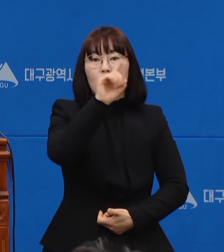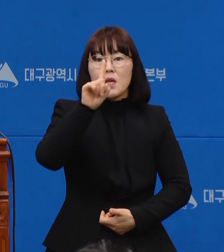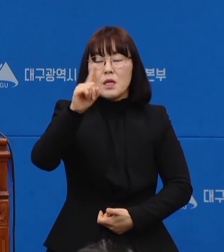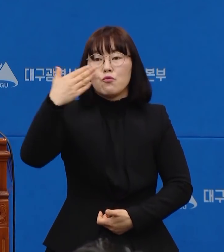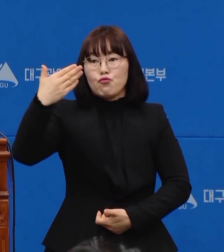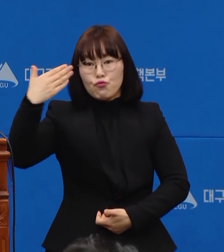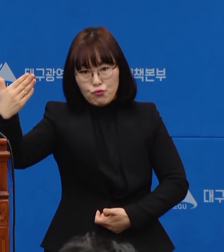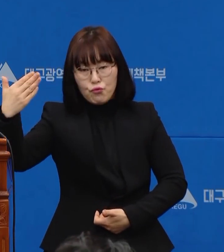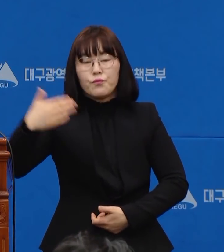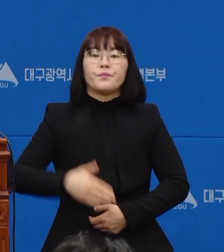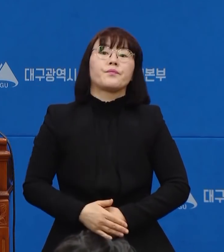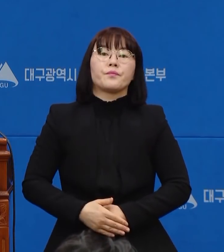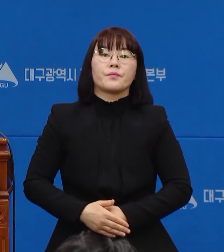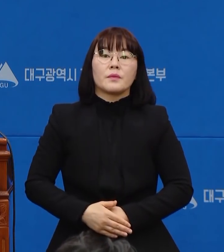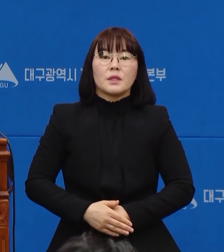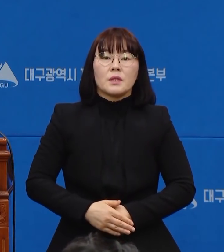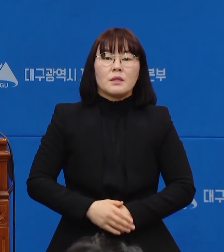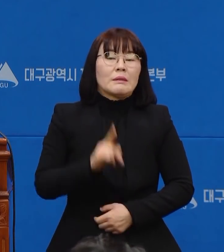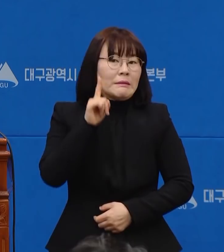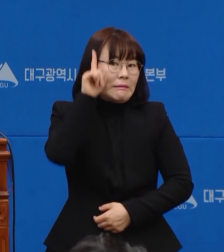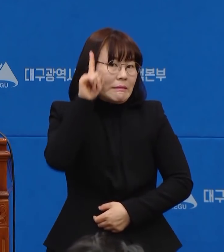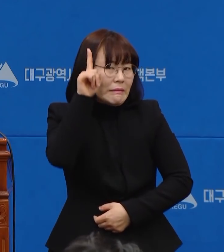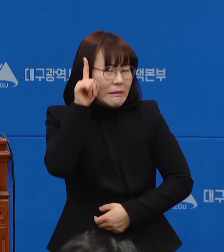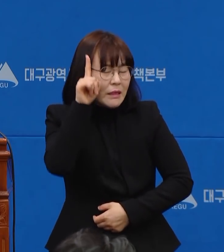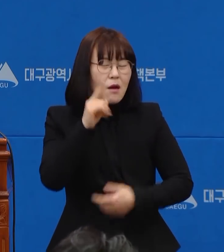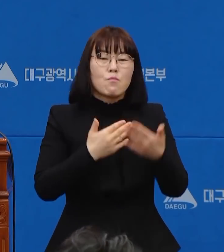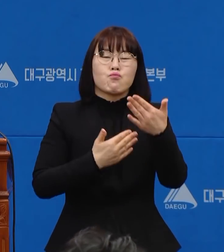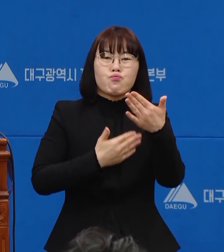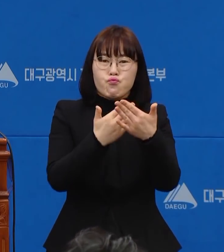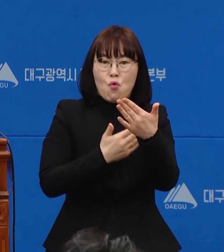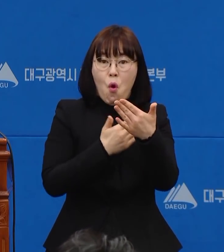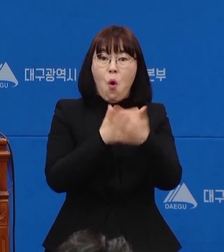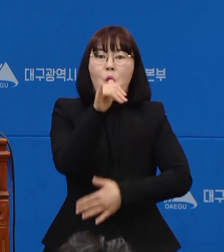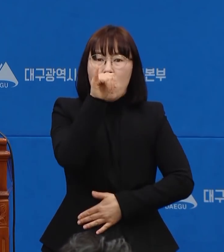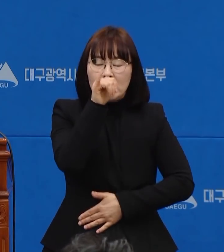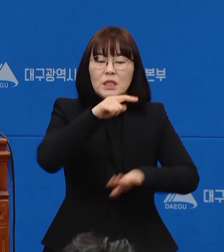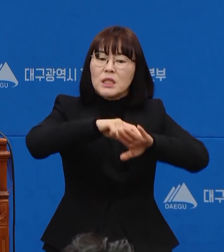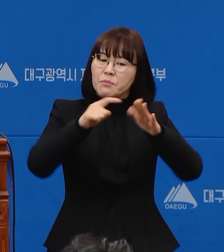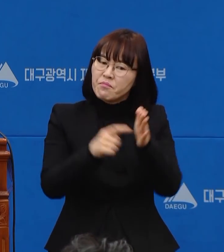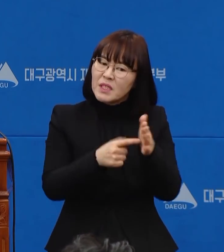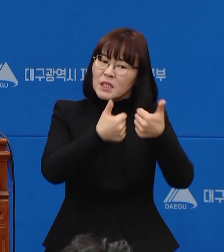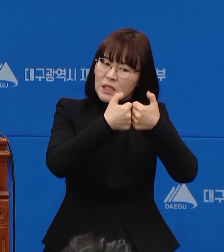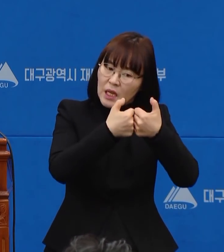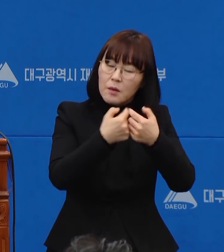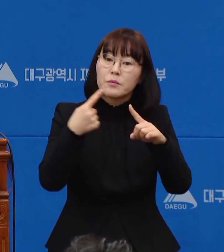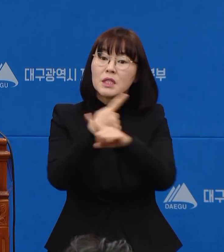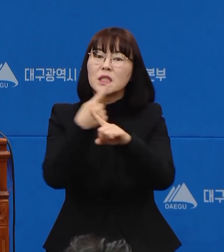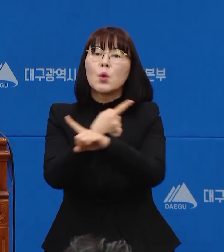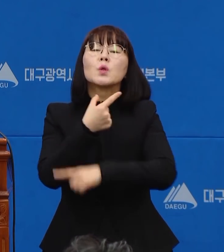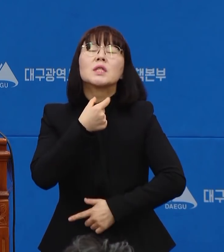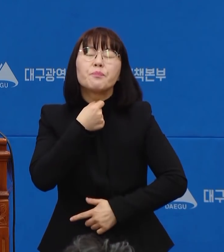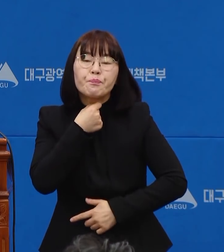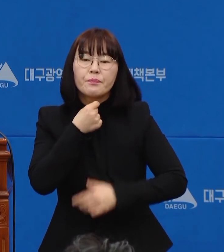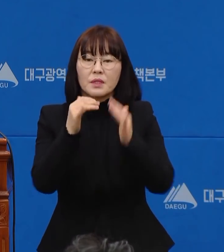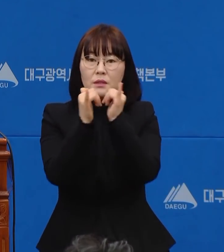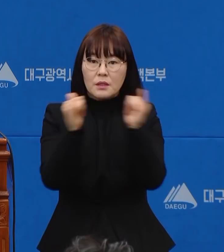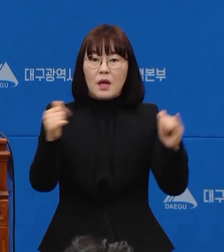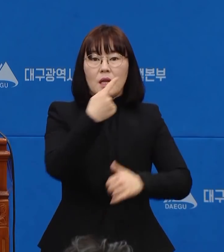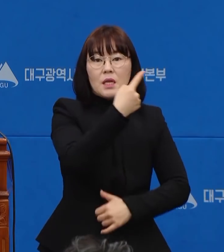긴장과 스트레스 불안을 느끼셔서 심리상담과 치료를 원하시는 분들은